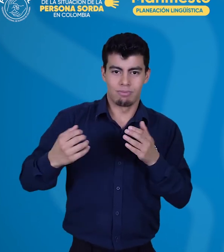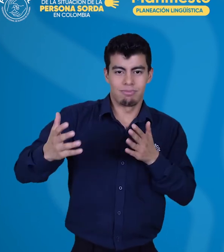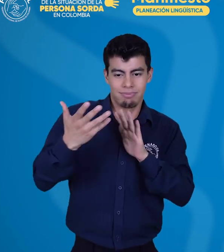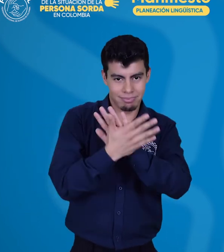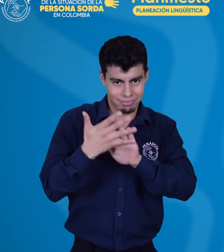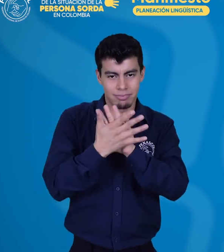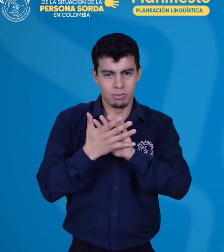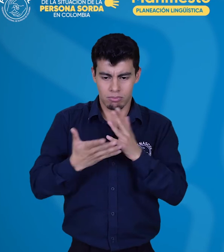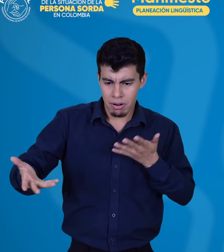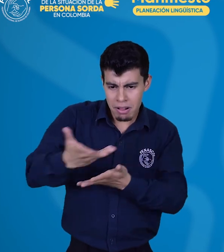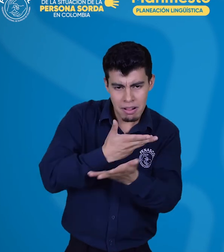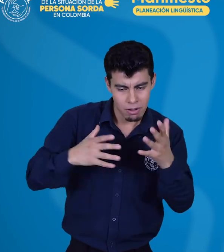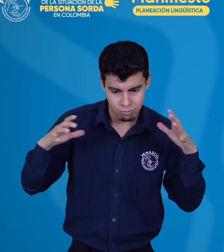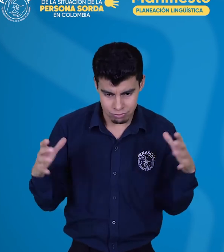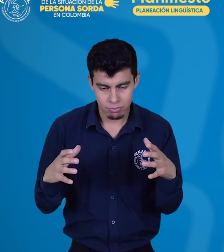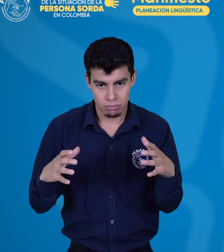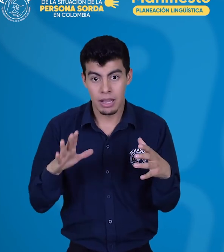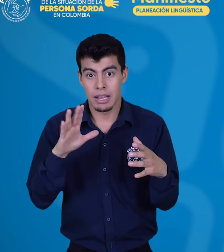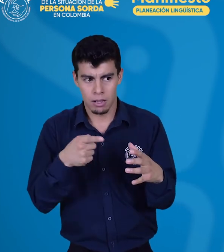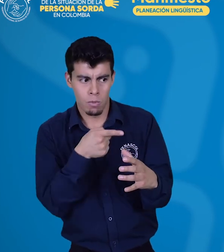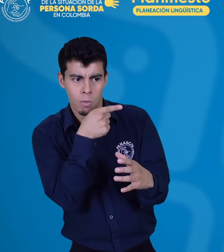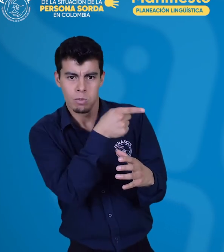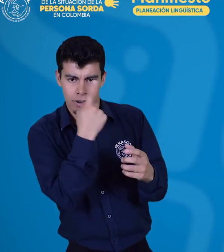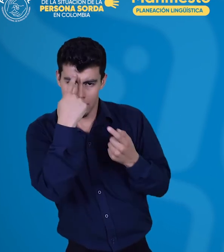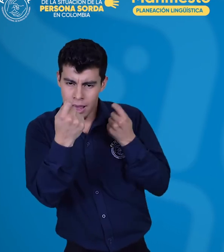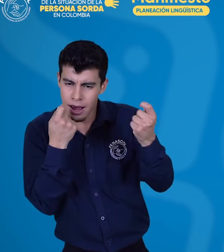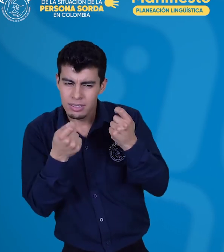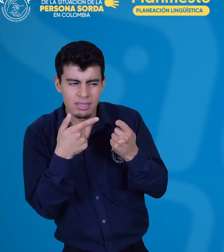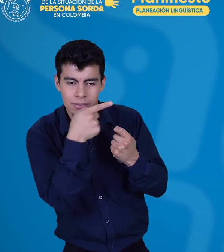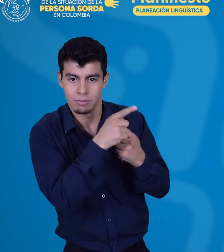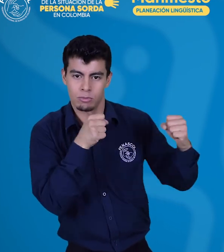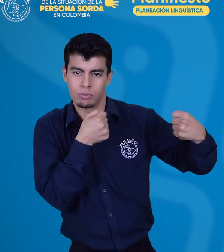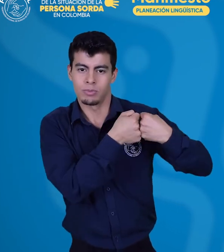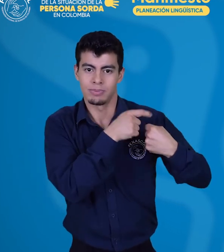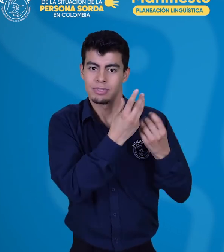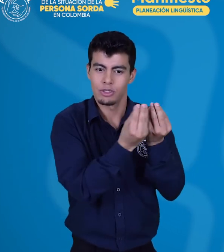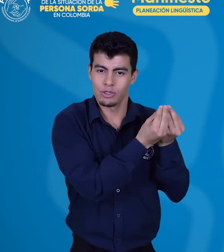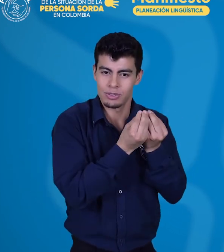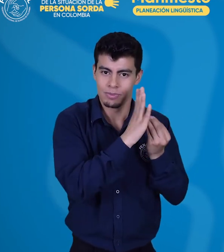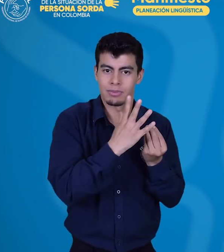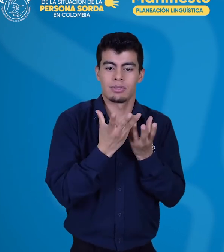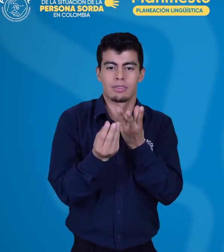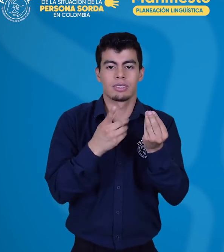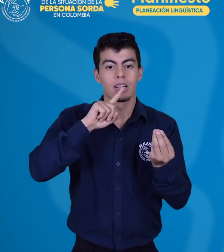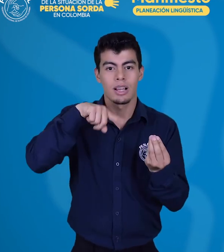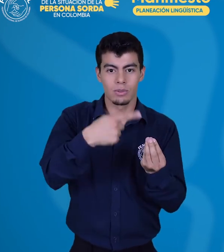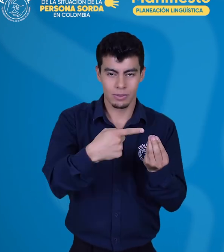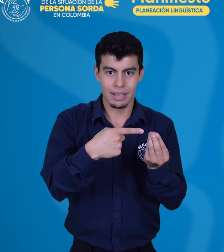modernización y estandarización de ésta. Para ello, un actor estratégico para acercarse e